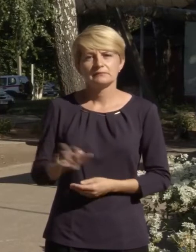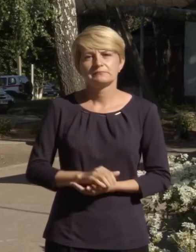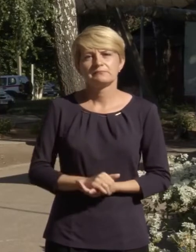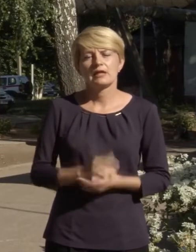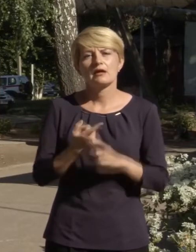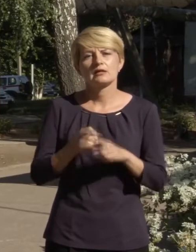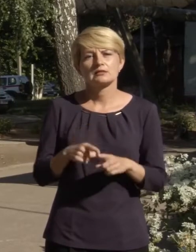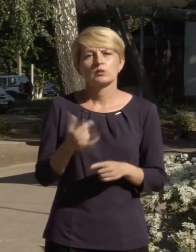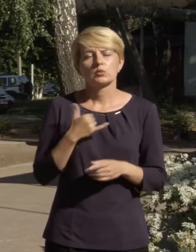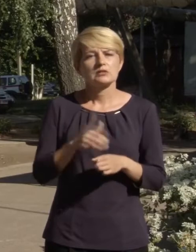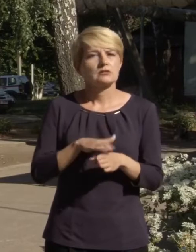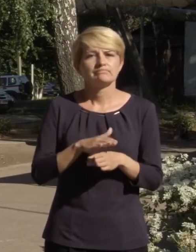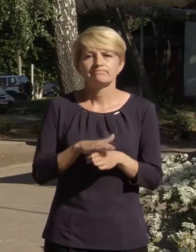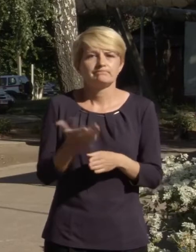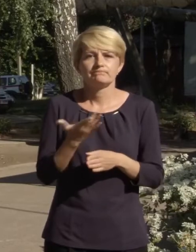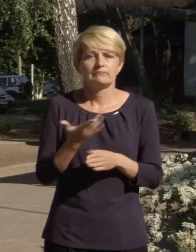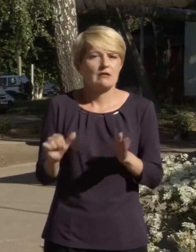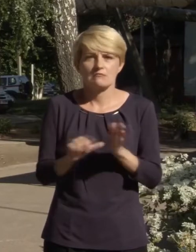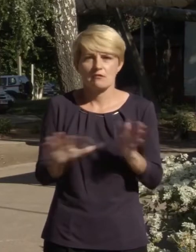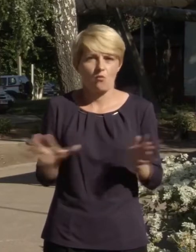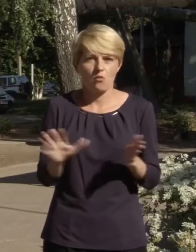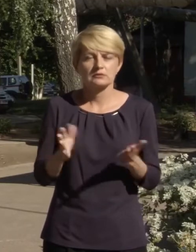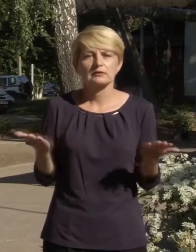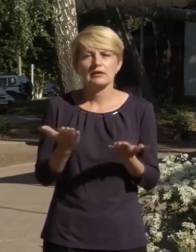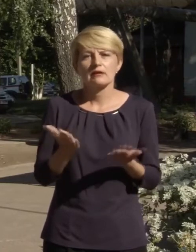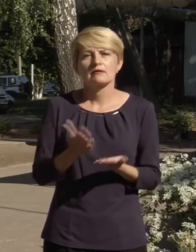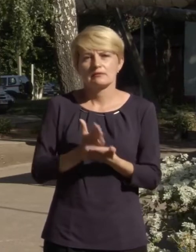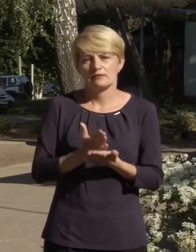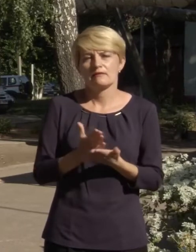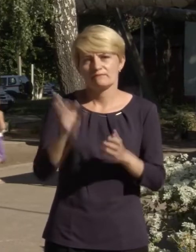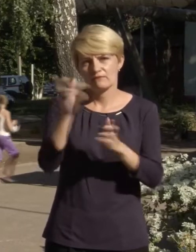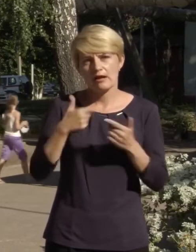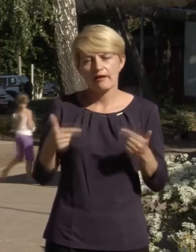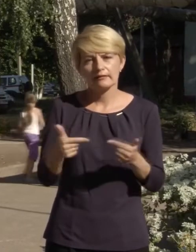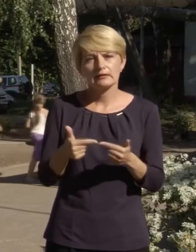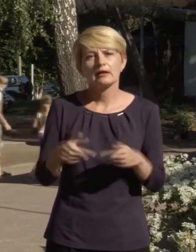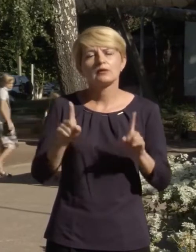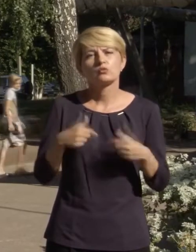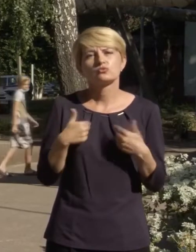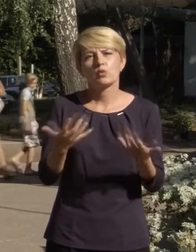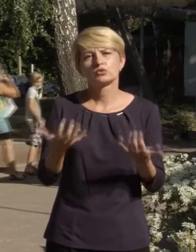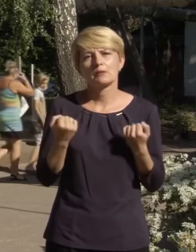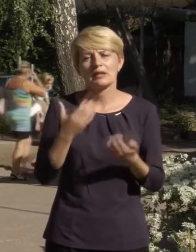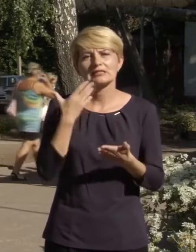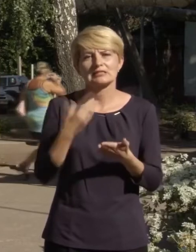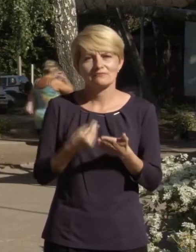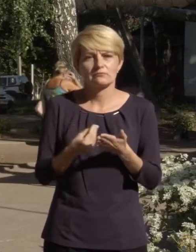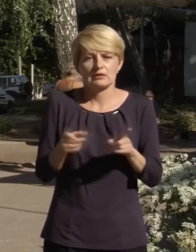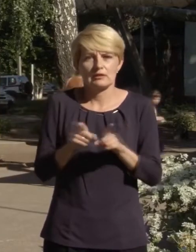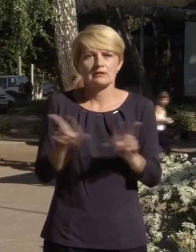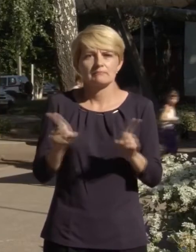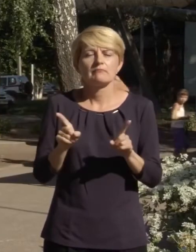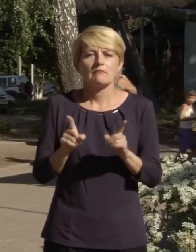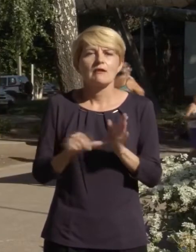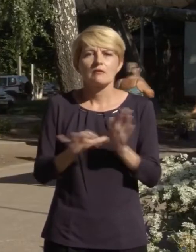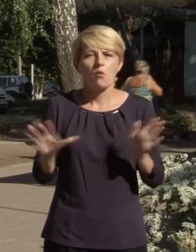Це в нас абсолютний антирекорд, який встановлений в країні. Також ми отримали своєрідний антирекорд щодо